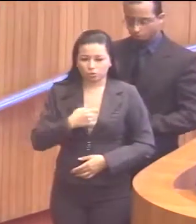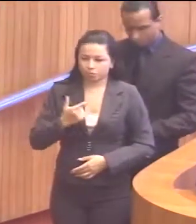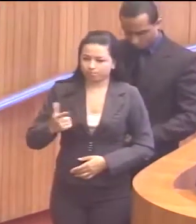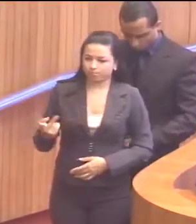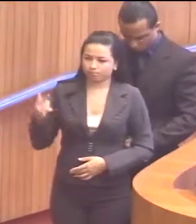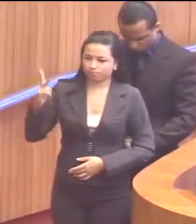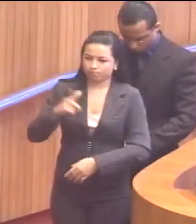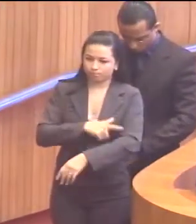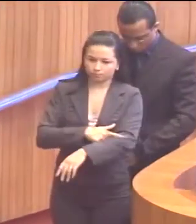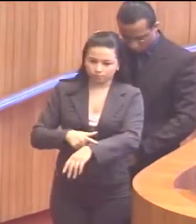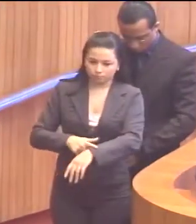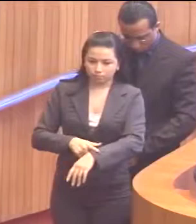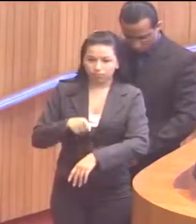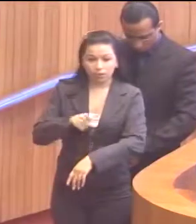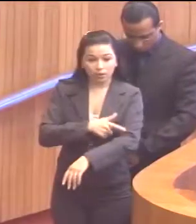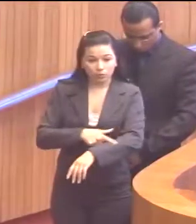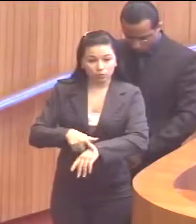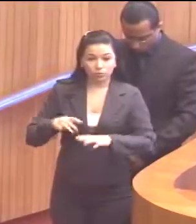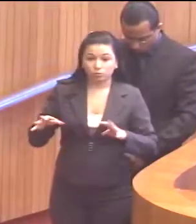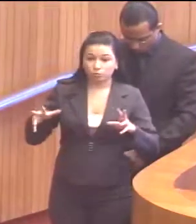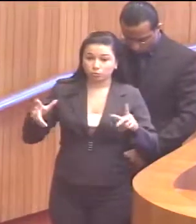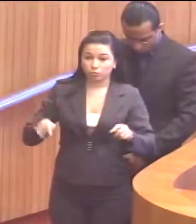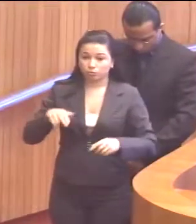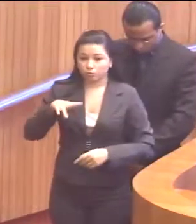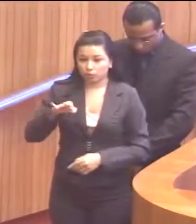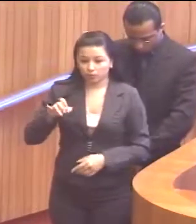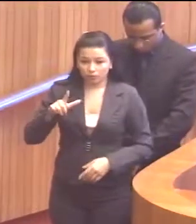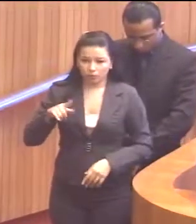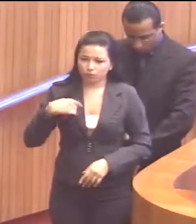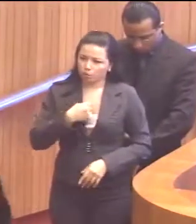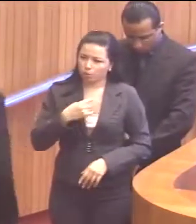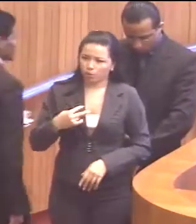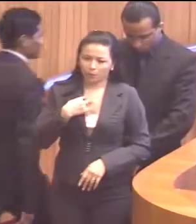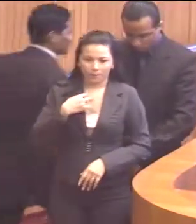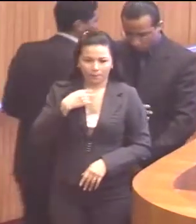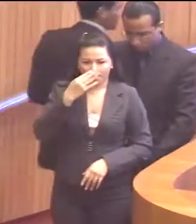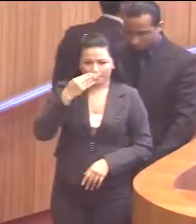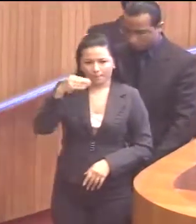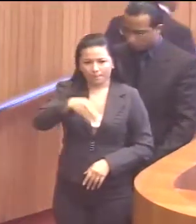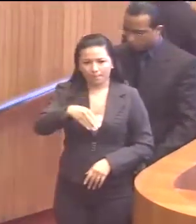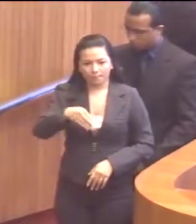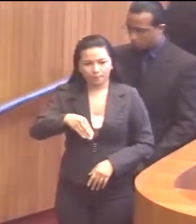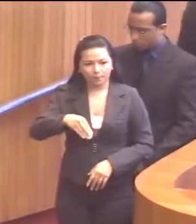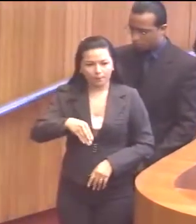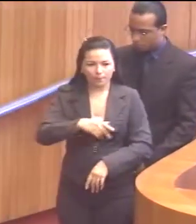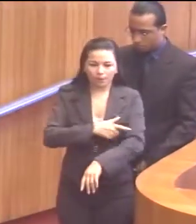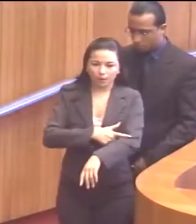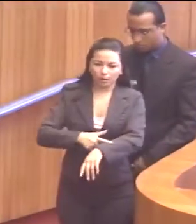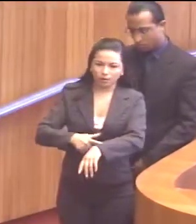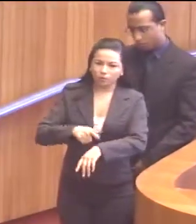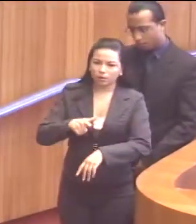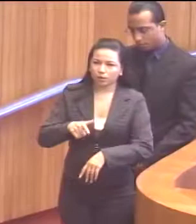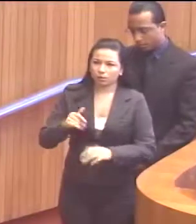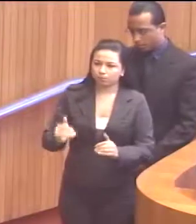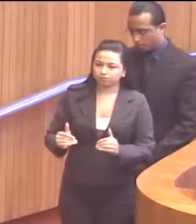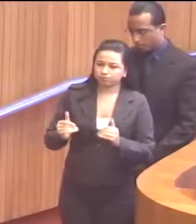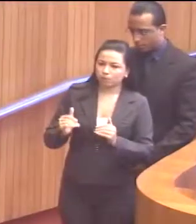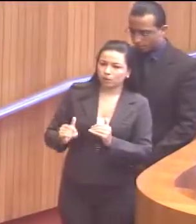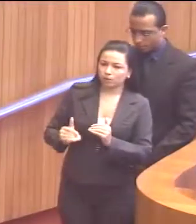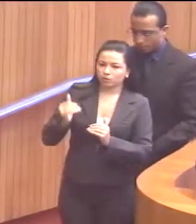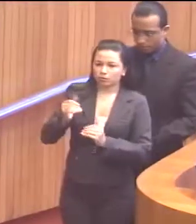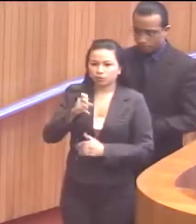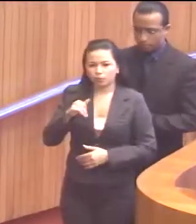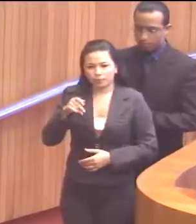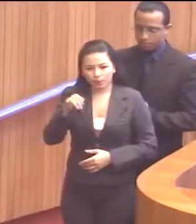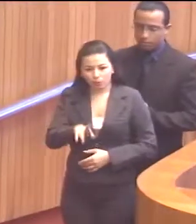valorizar a educação? E a educação em todos os níveis. Nós não podemos desprezar a educação superior, muito pelo contrário. Nós